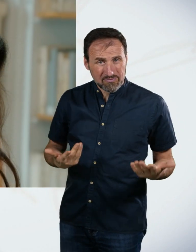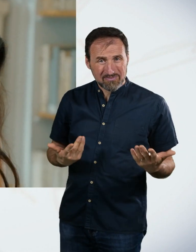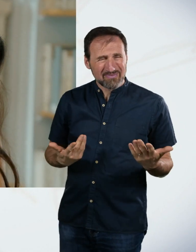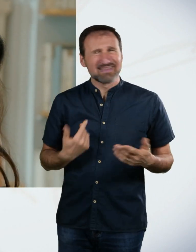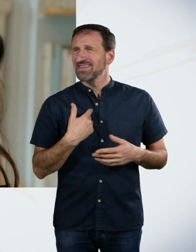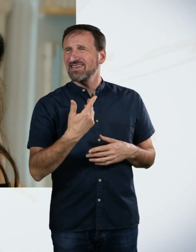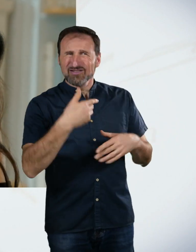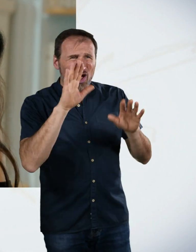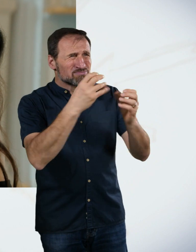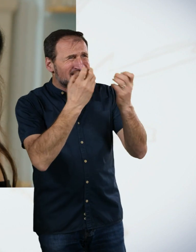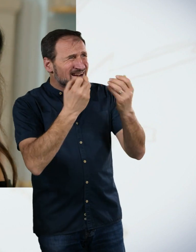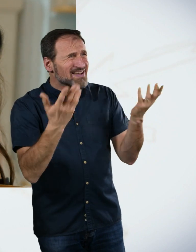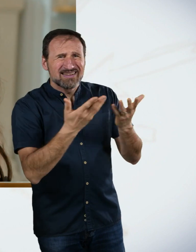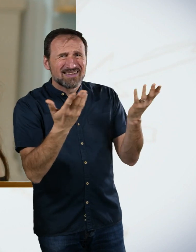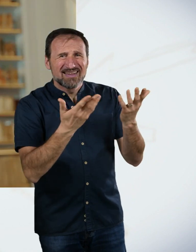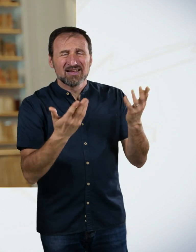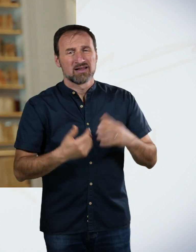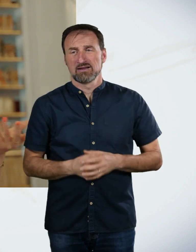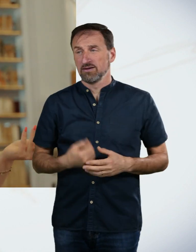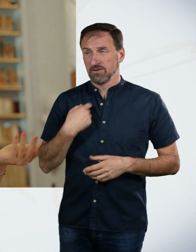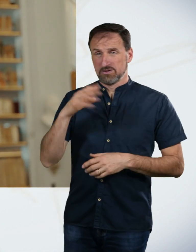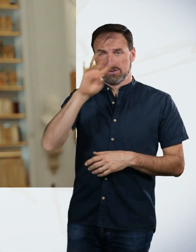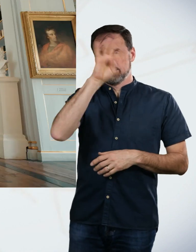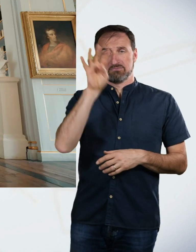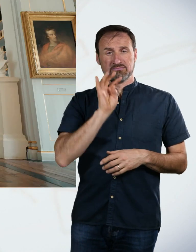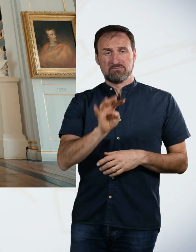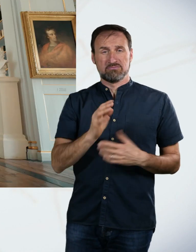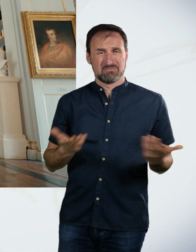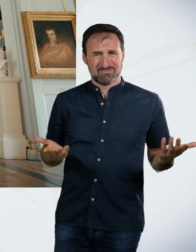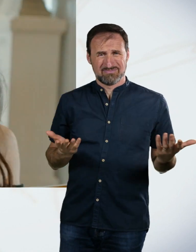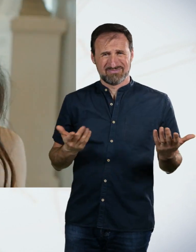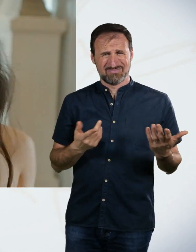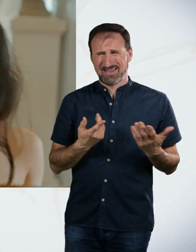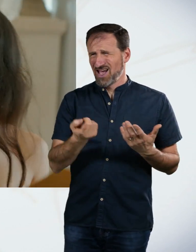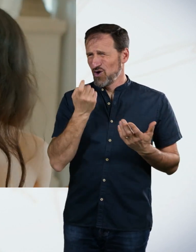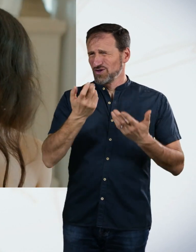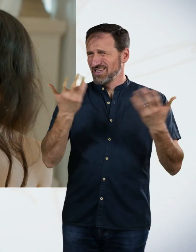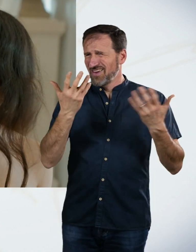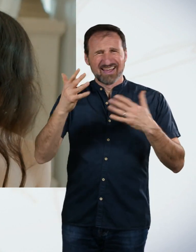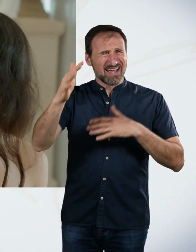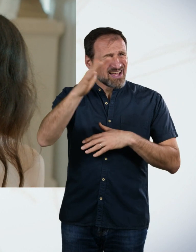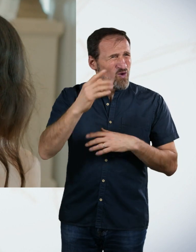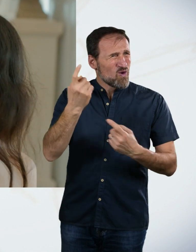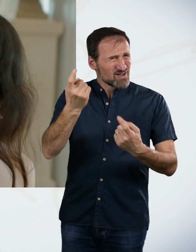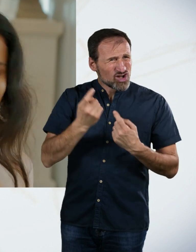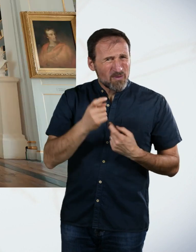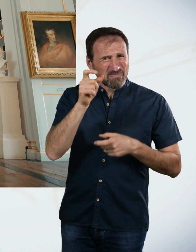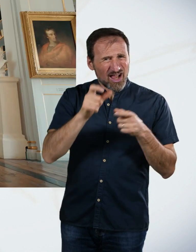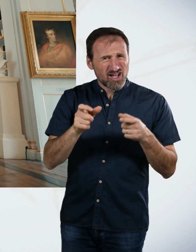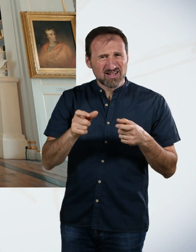Ich weiß nur, dass ich ein großes Fragezeichen hatte. Also sollen wir jetzt herausfinden, aus welcher Region? Und dann müssen wir das ganze Buch durchlesen irgendwie. Und dann